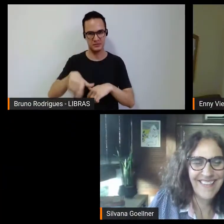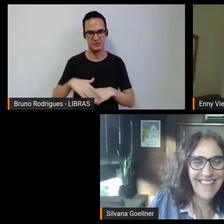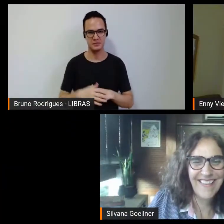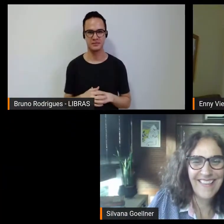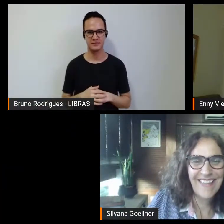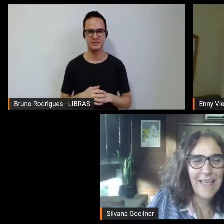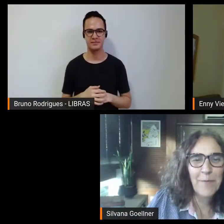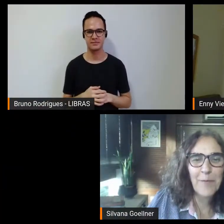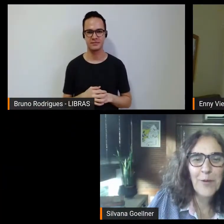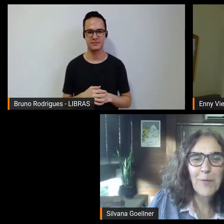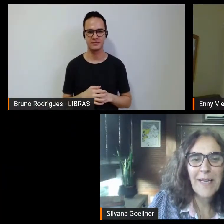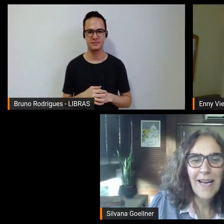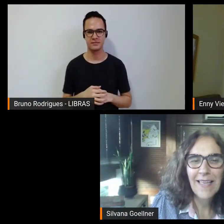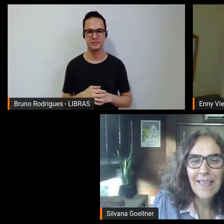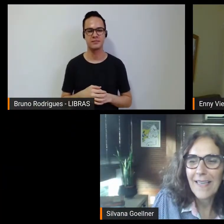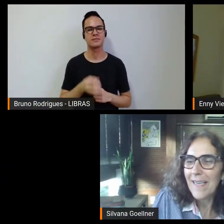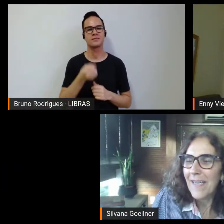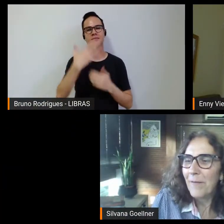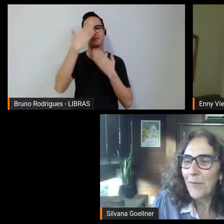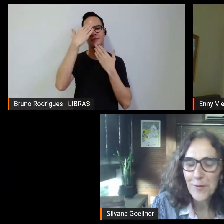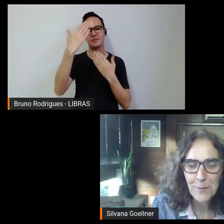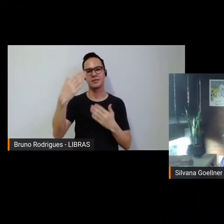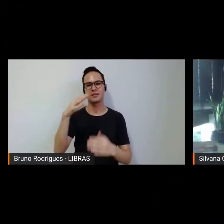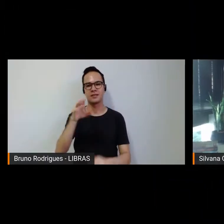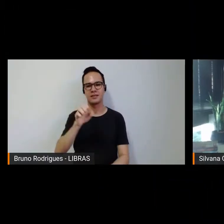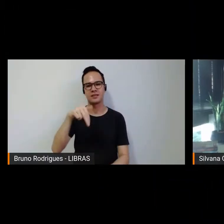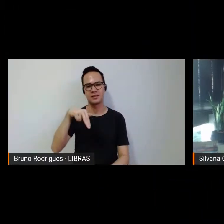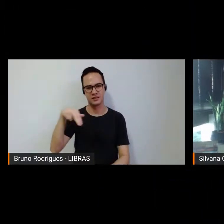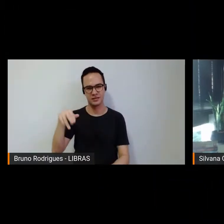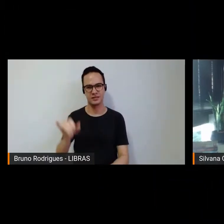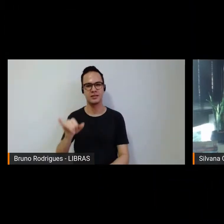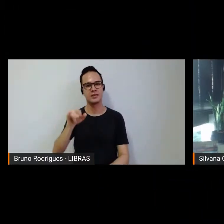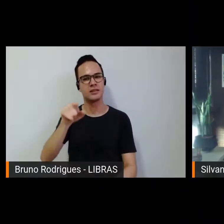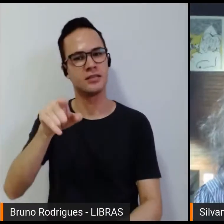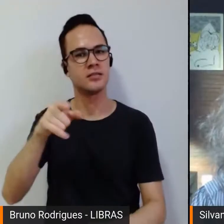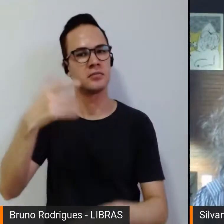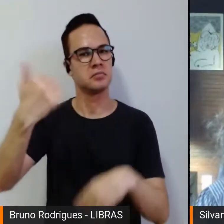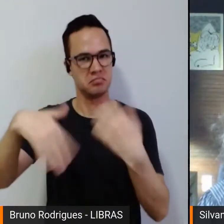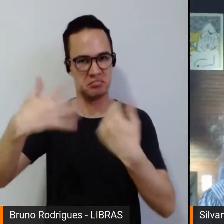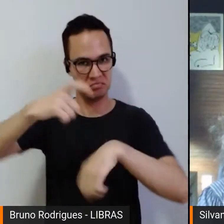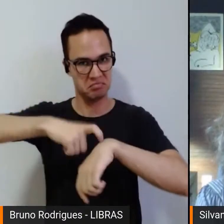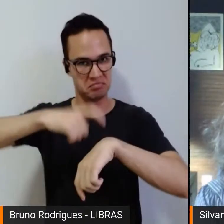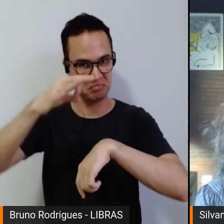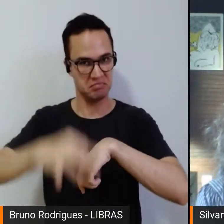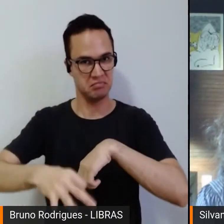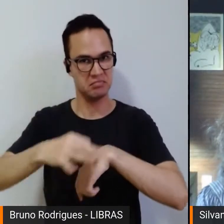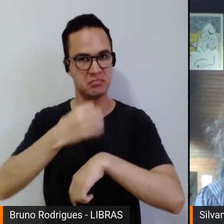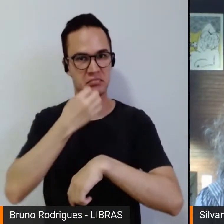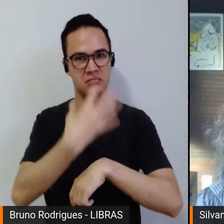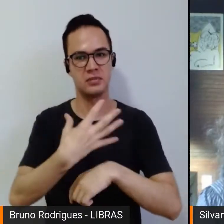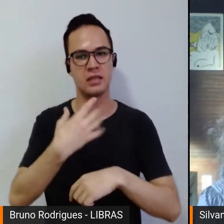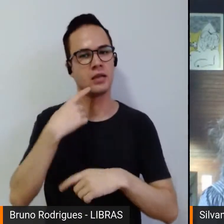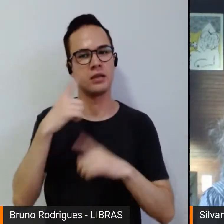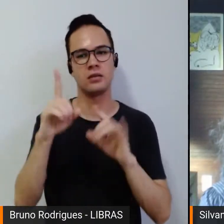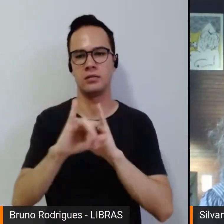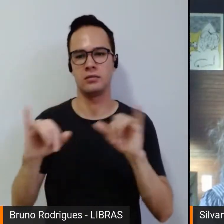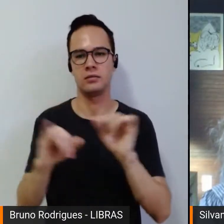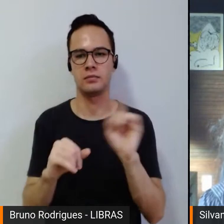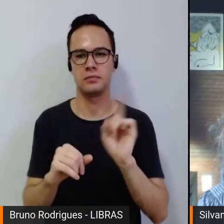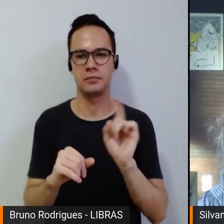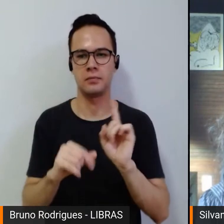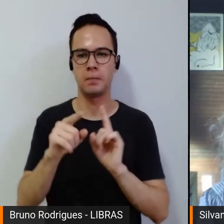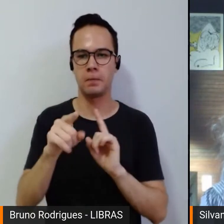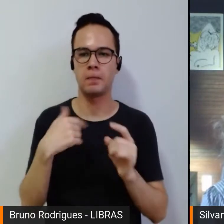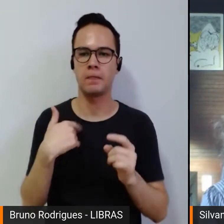É isso. Muito obrigada, Eni, fosse precisa no tempo, eu não comuniquei no início da